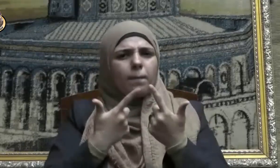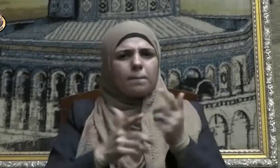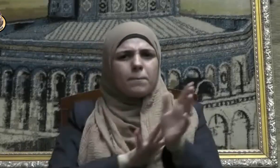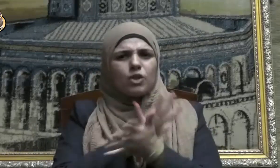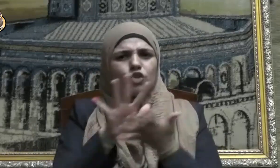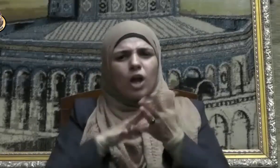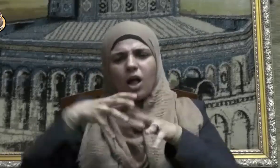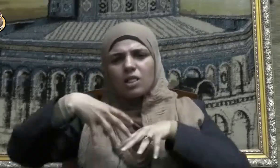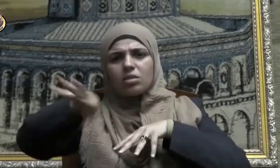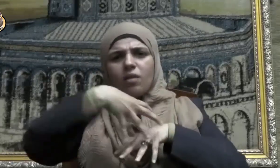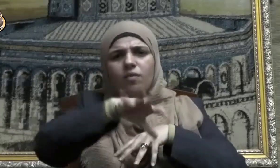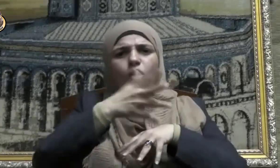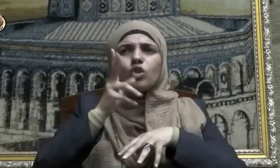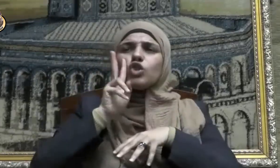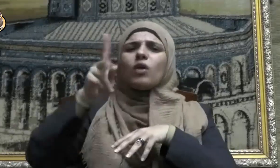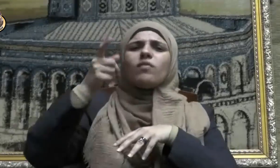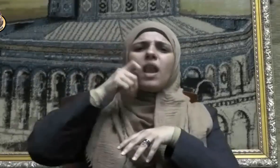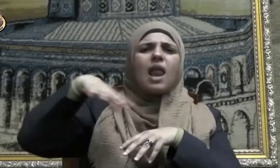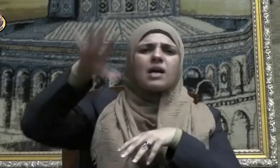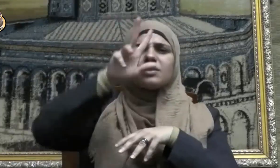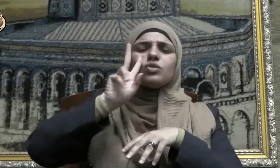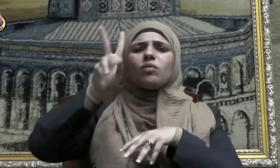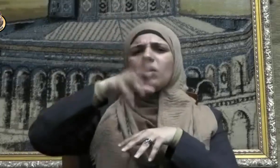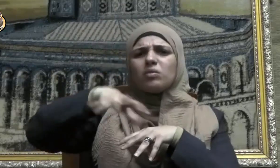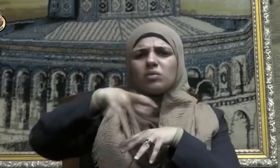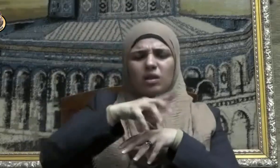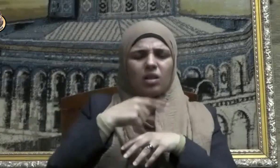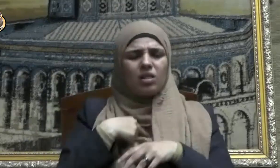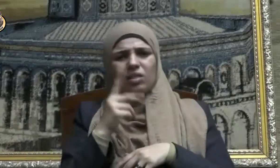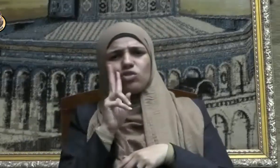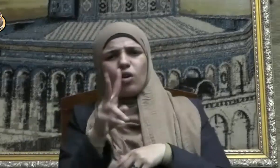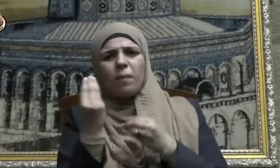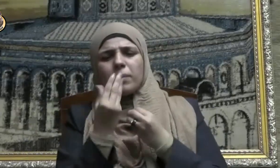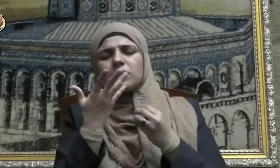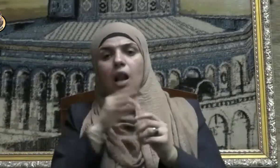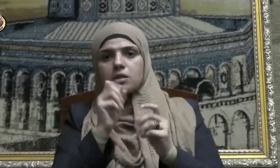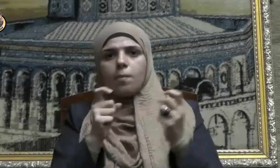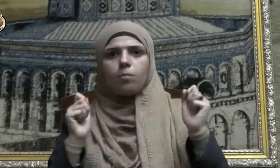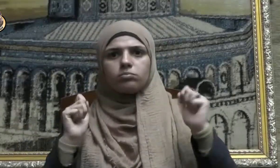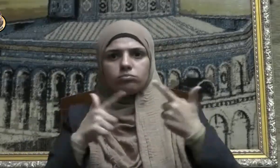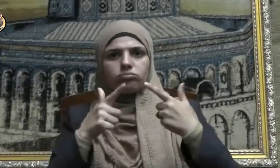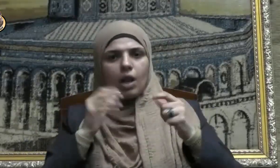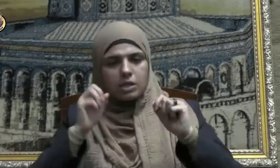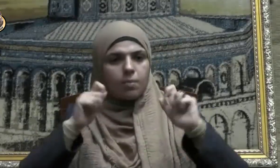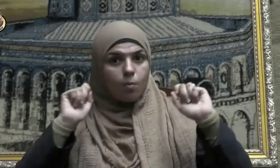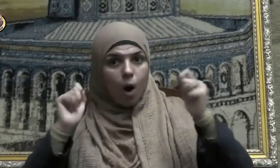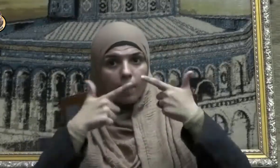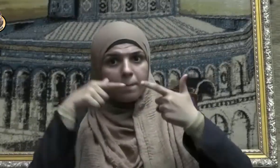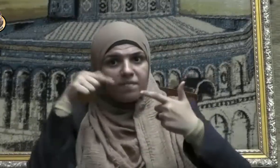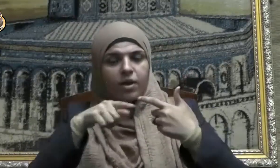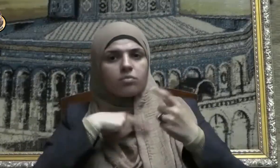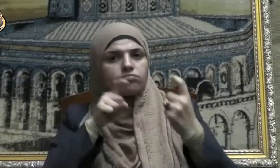دول التي قصرت أو تهاونت في مواجهتها للخونة والعملاء